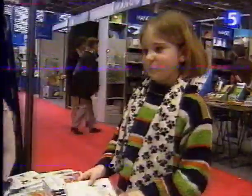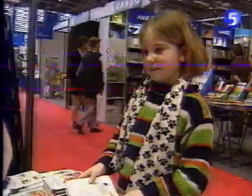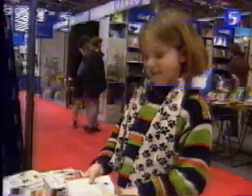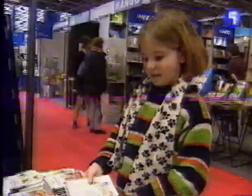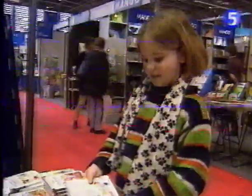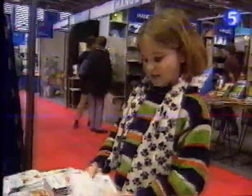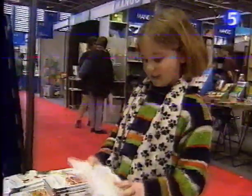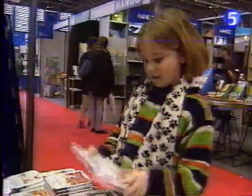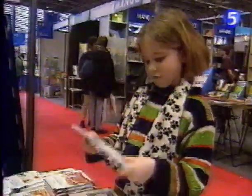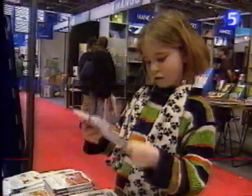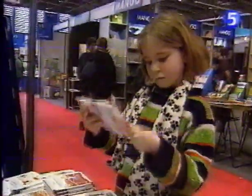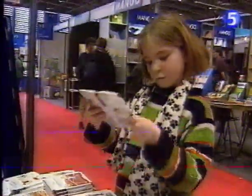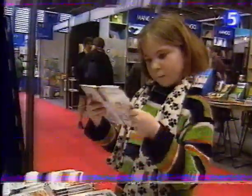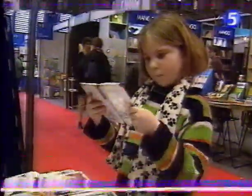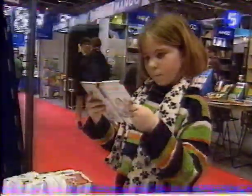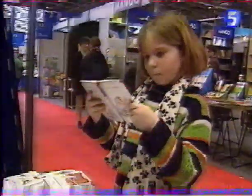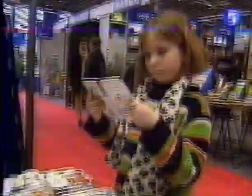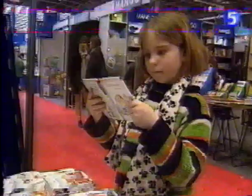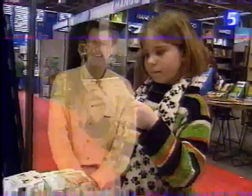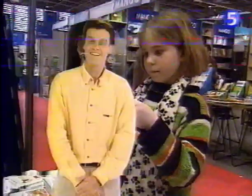Sous-titrage 501 ...